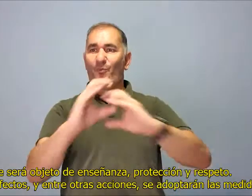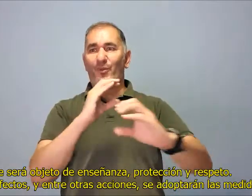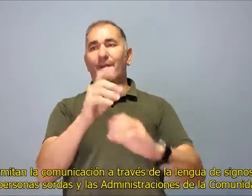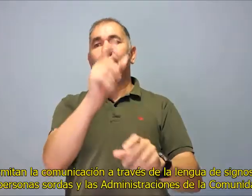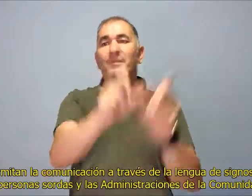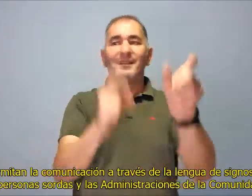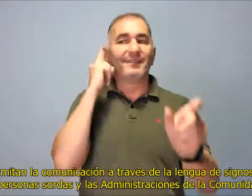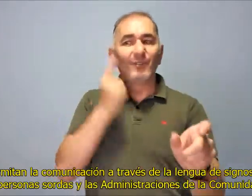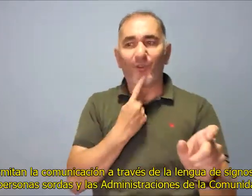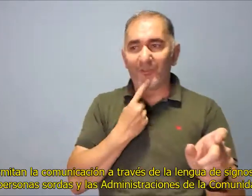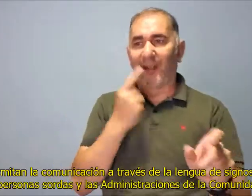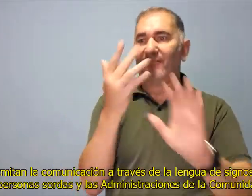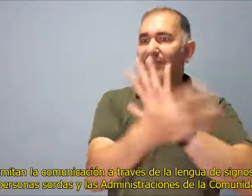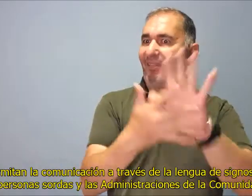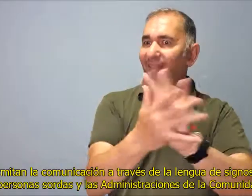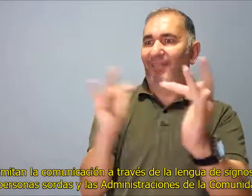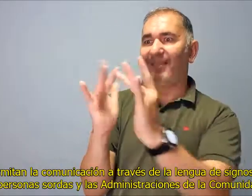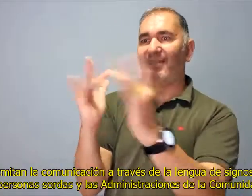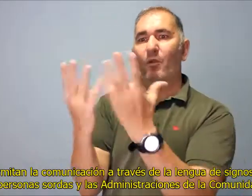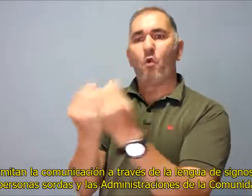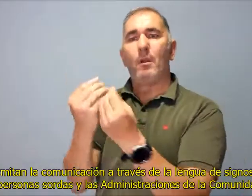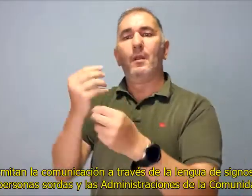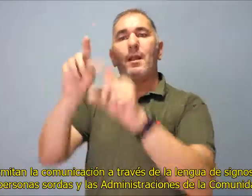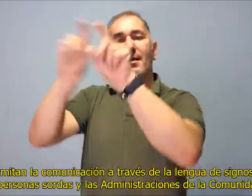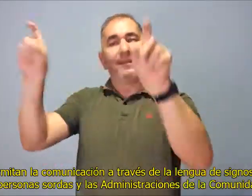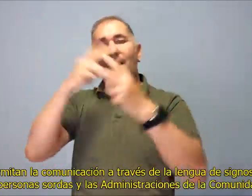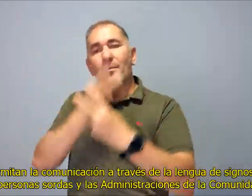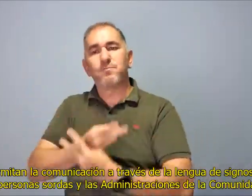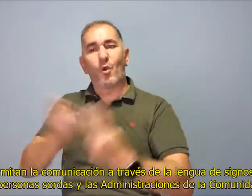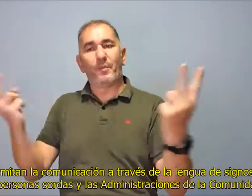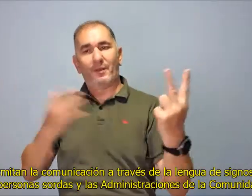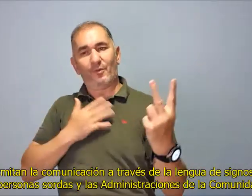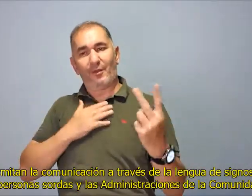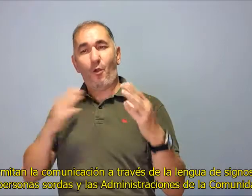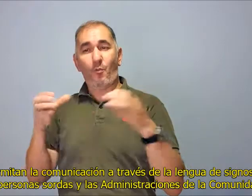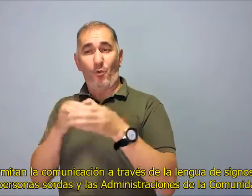de signos entre las personas sordas y las administraciones de la comunidad.